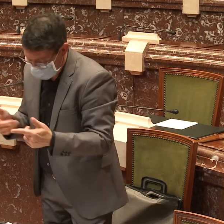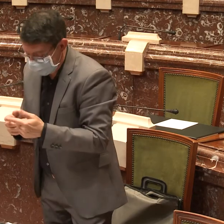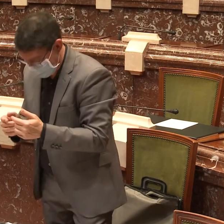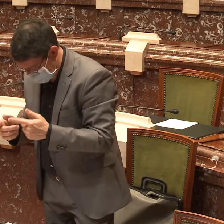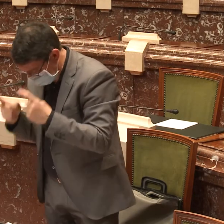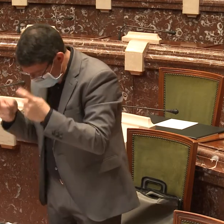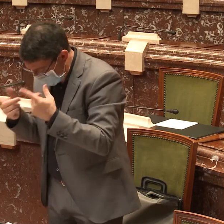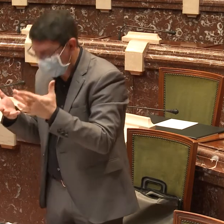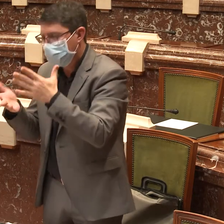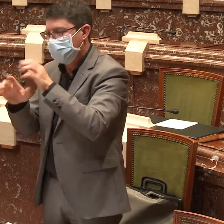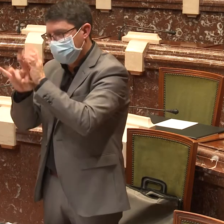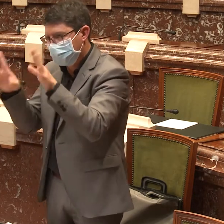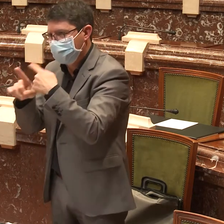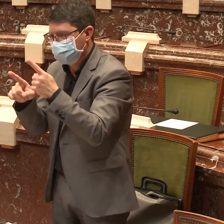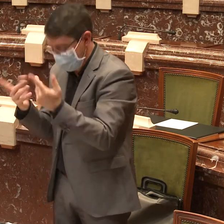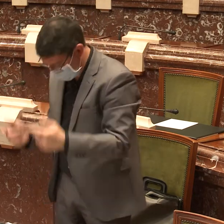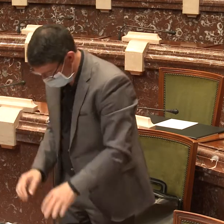a quién nos llaman.